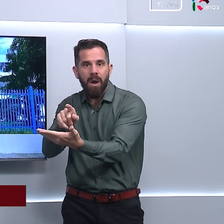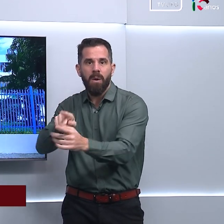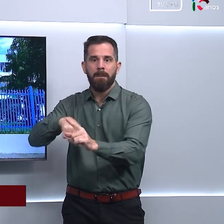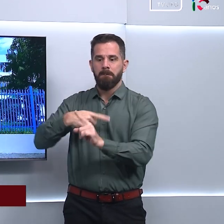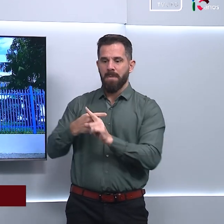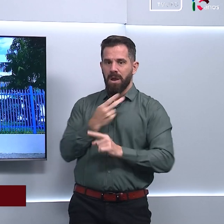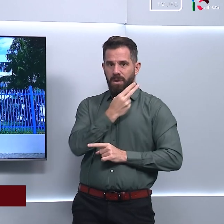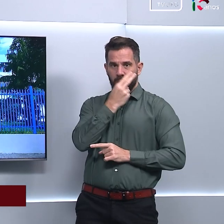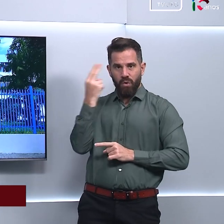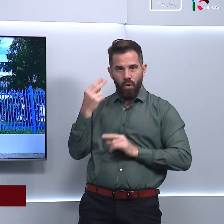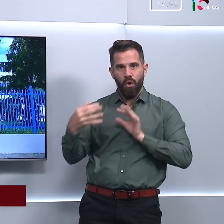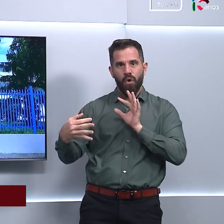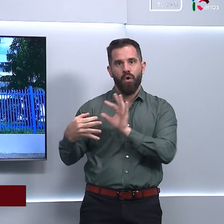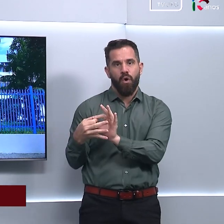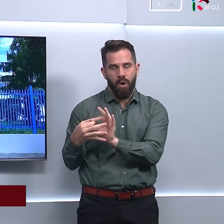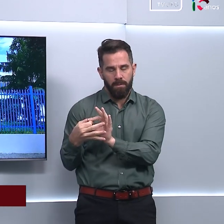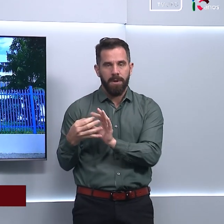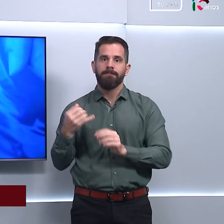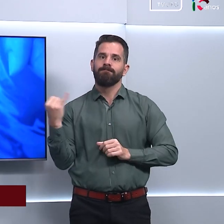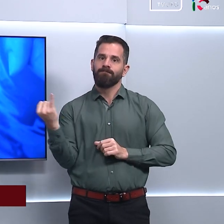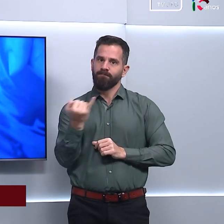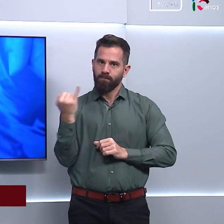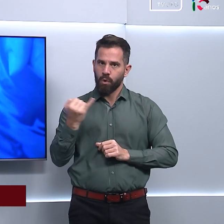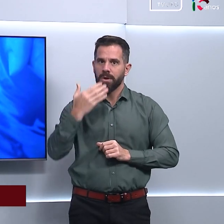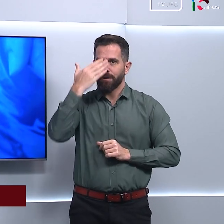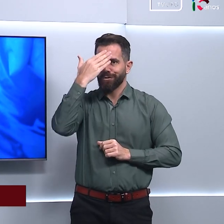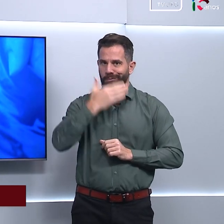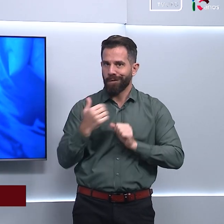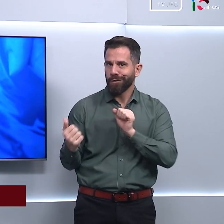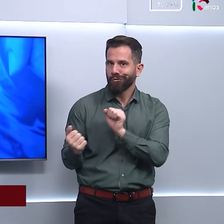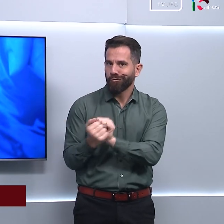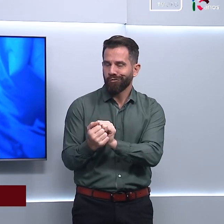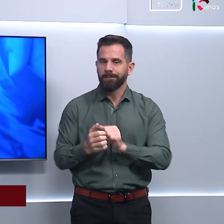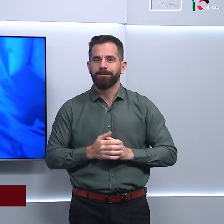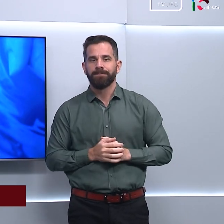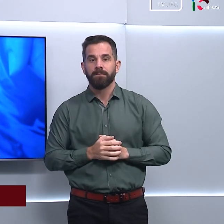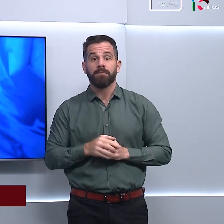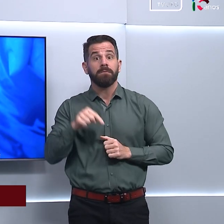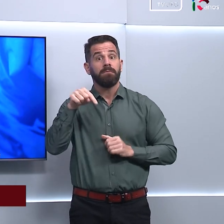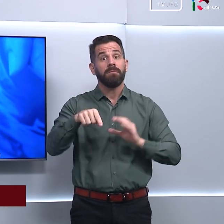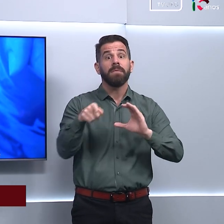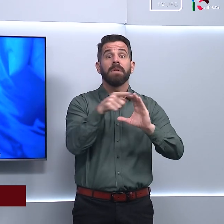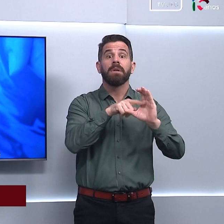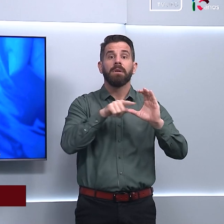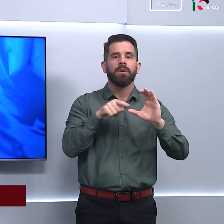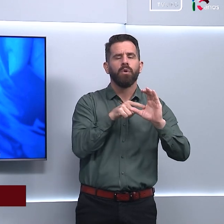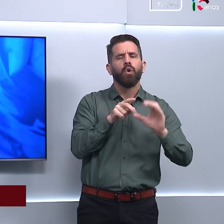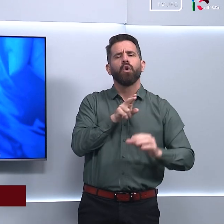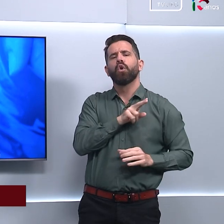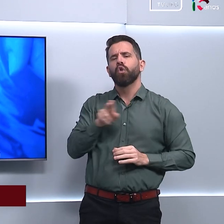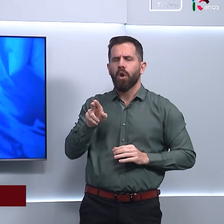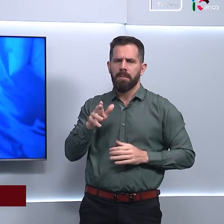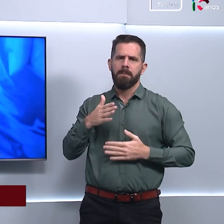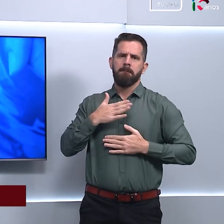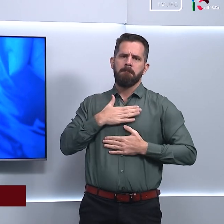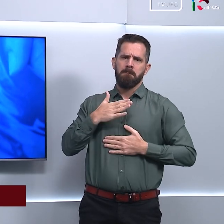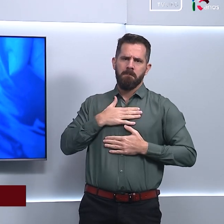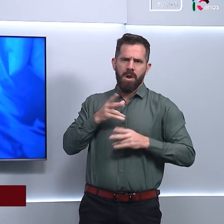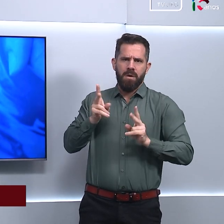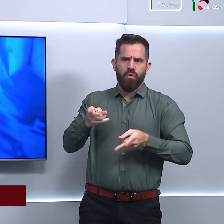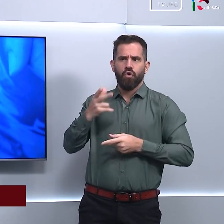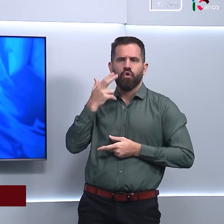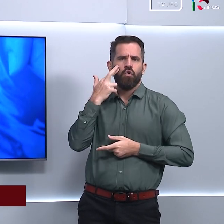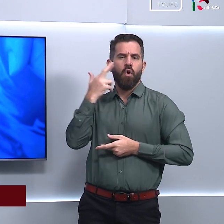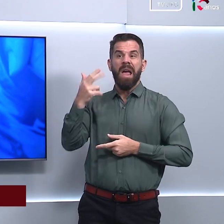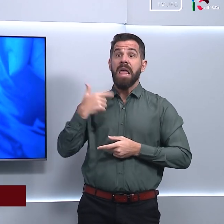a conta esteja em nome do beneficiário. Aqui no Saniago nós chamamos isso de titularidade, ou seja, eu não preciso